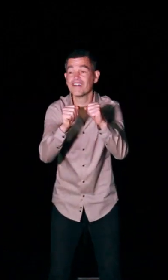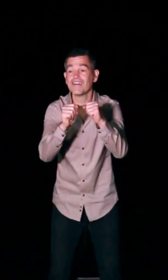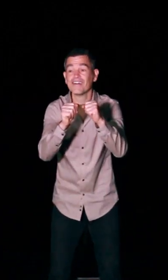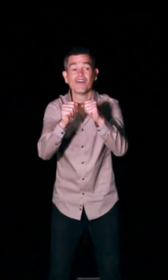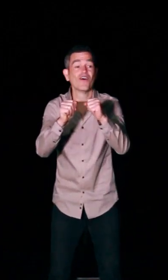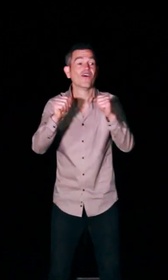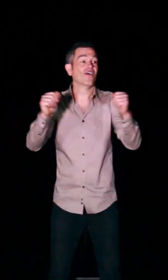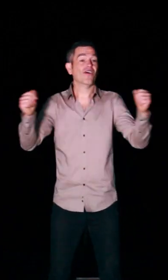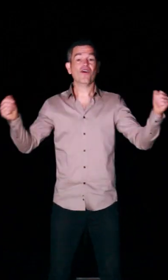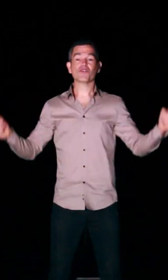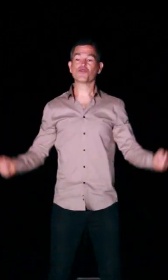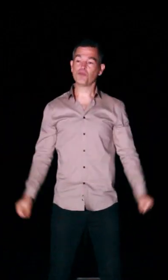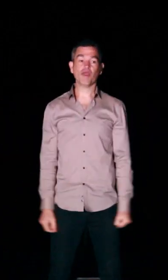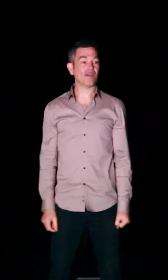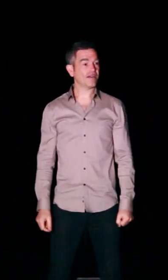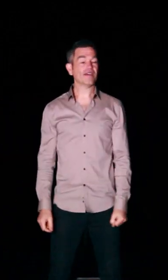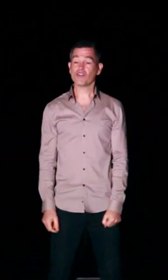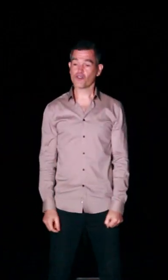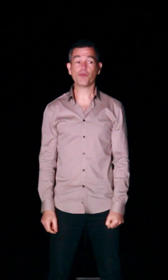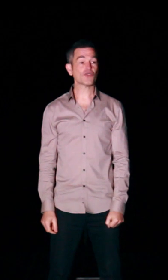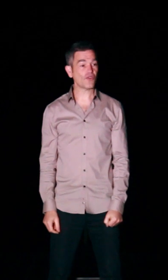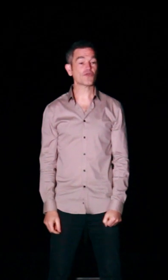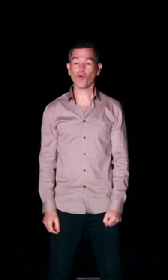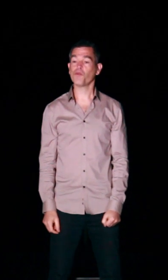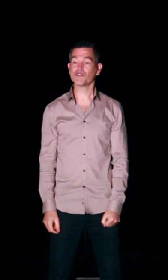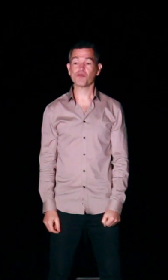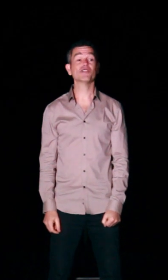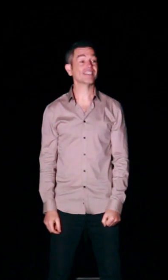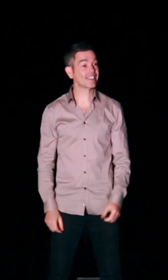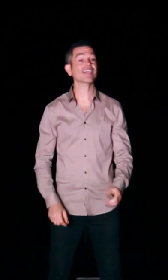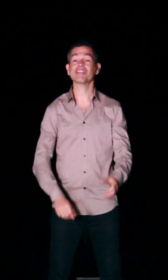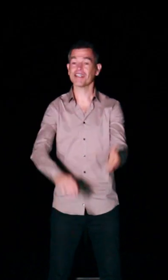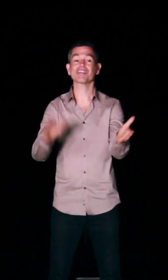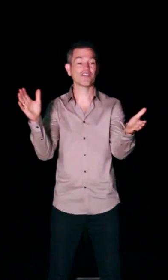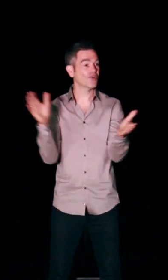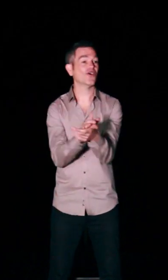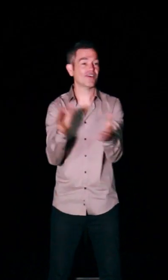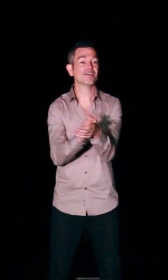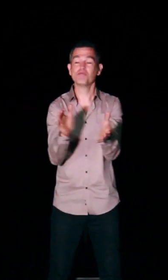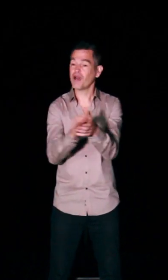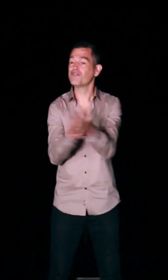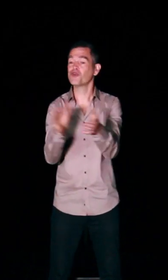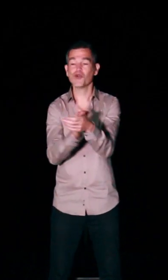continuez oh super je pense franchement qu'on peut s'applaudir très très très fort bravo